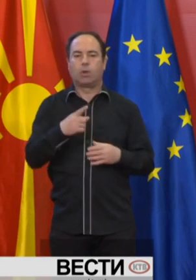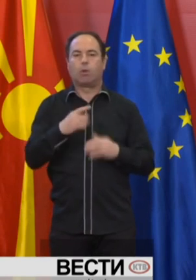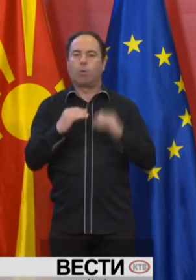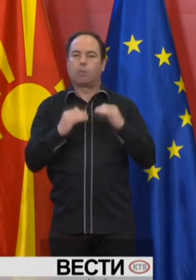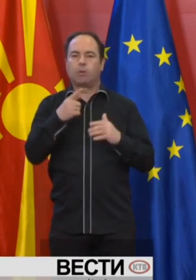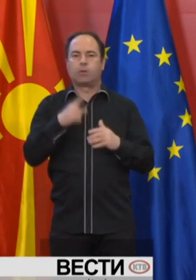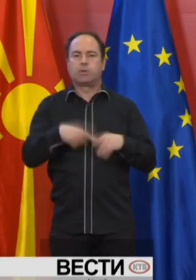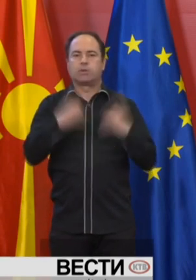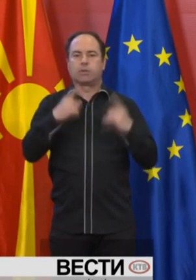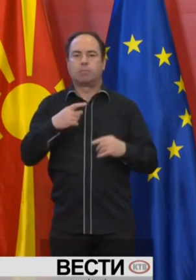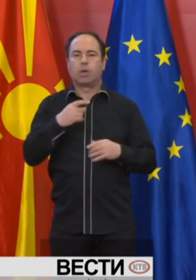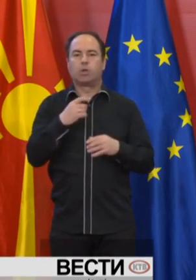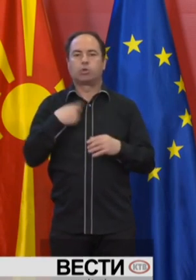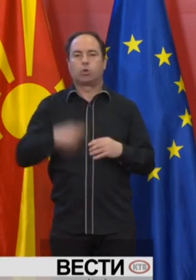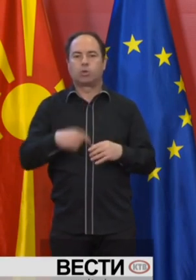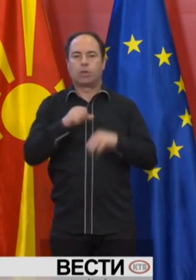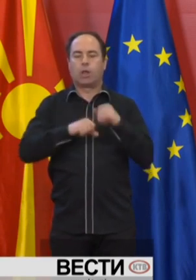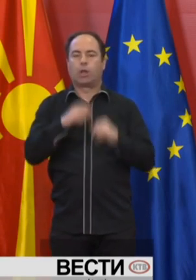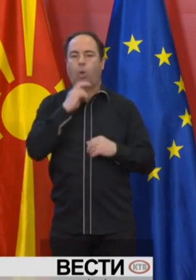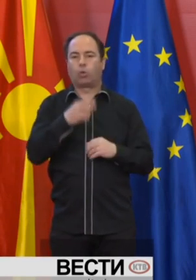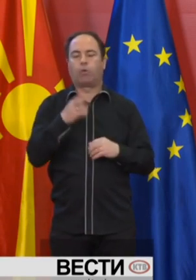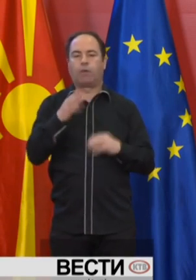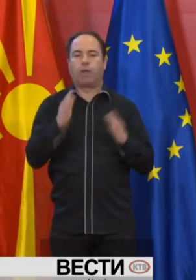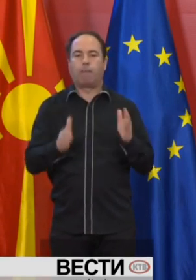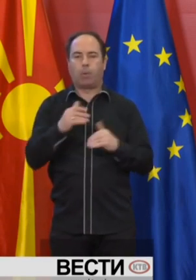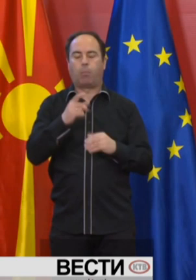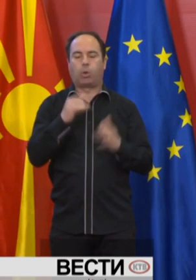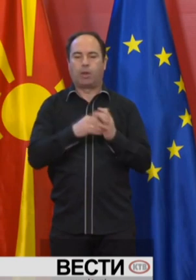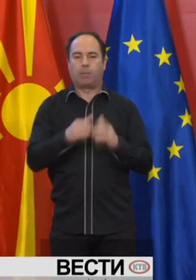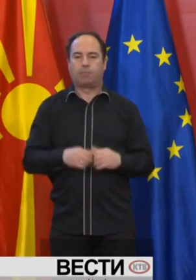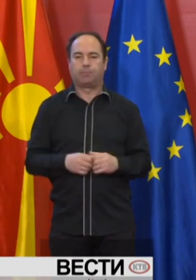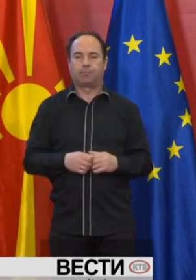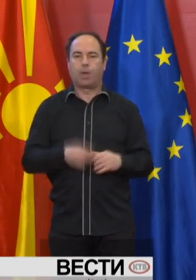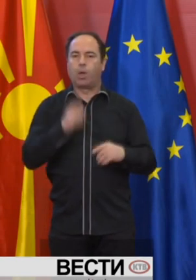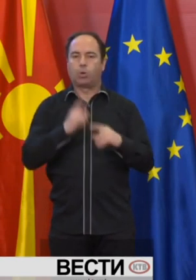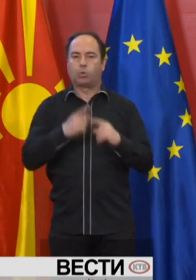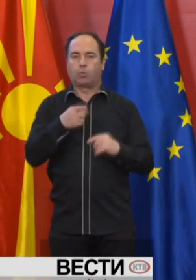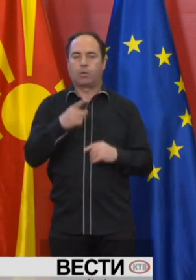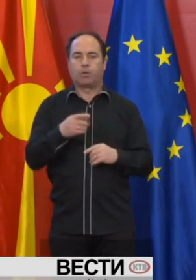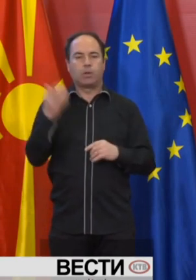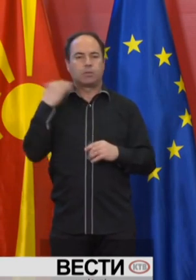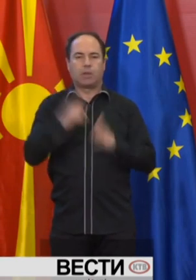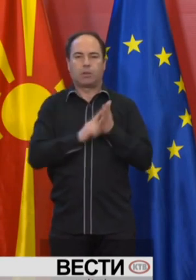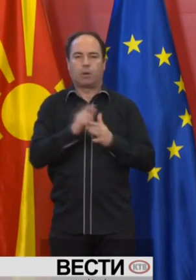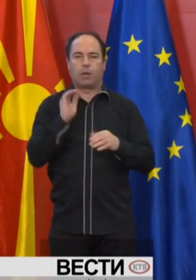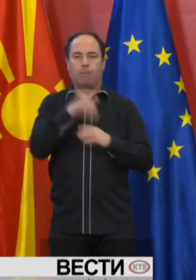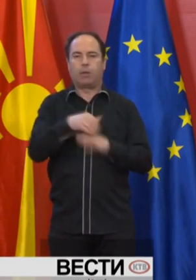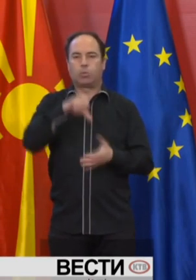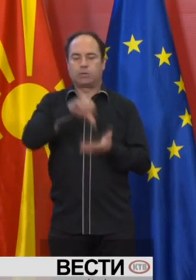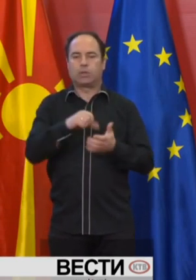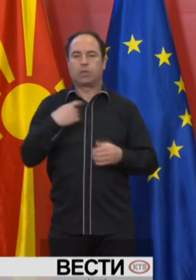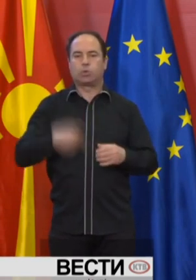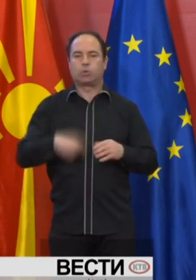прилагодува системот на социјална заштита да одговори на нивните потреби. И токму затоа во изминатиот период преко Центрите за